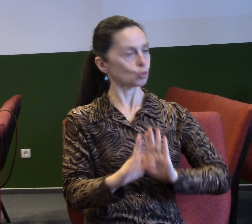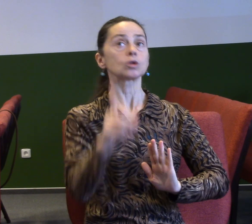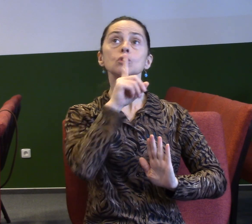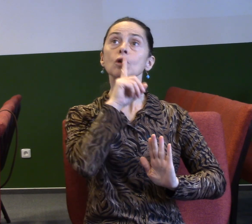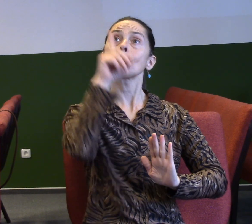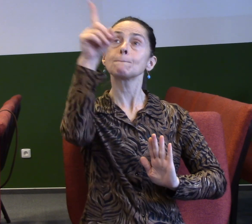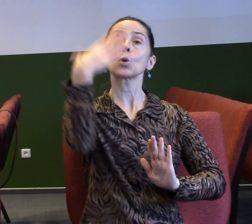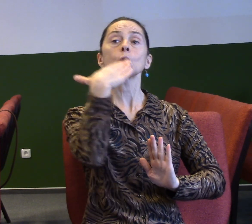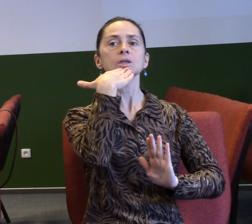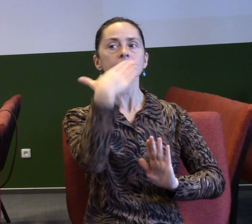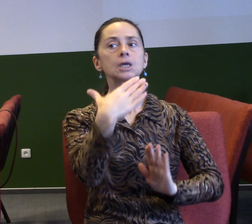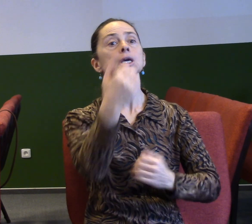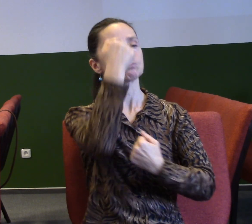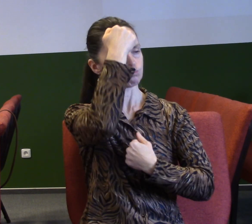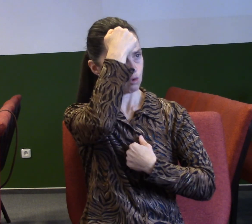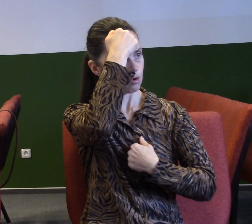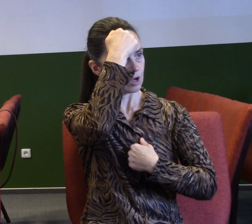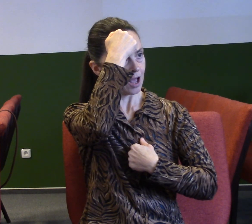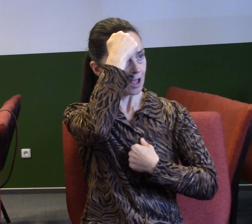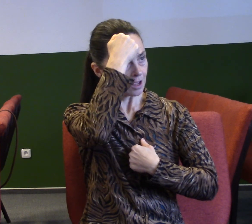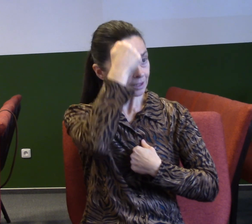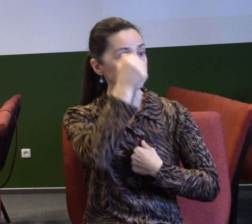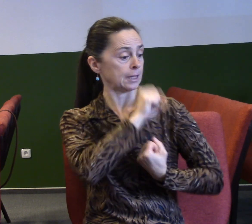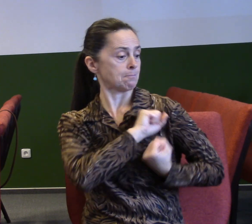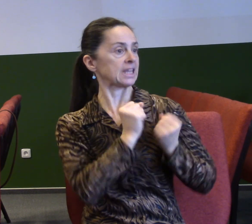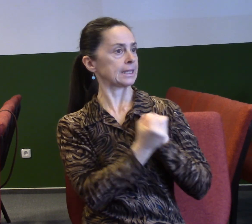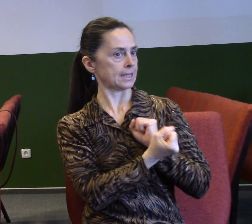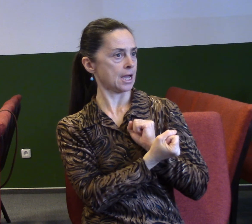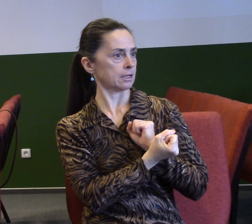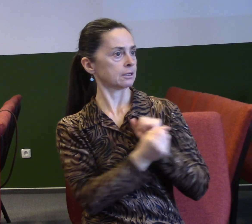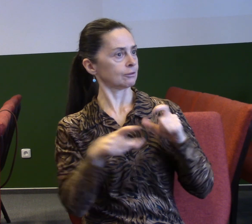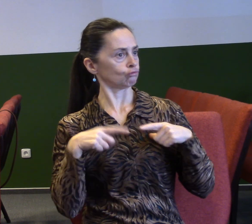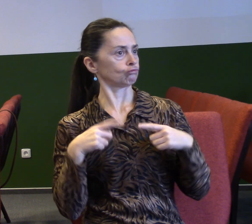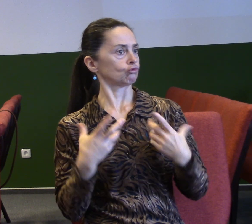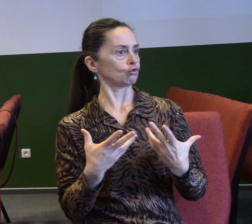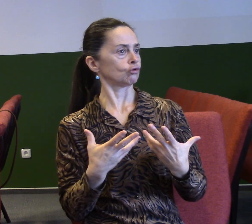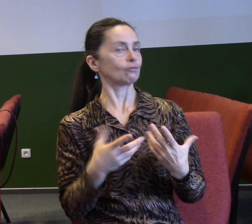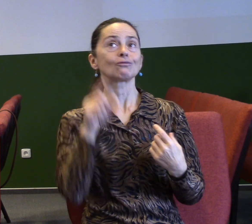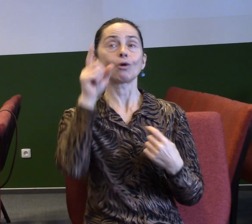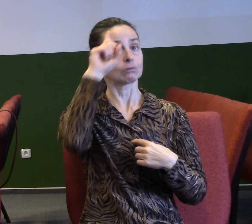večeři páně. To je ten krok, kdy věříme, že Bůh mě odpouští a že mě Bůh chce proměňovat.